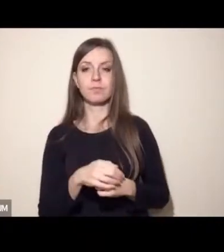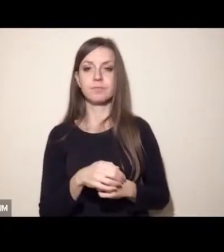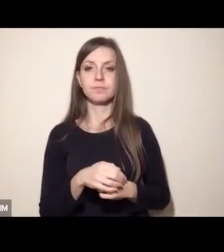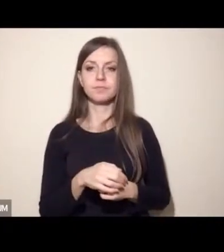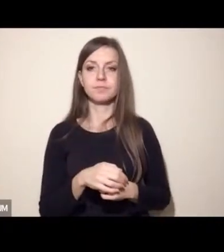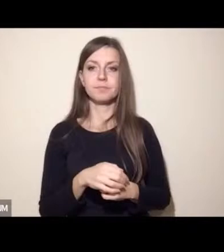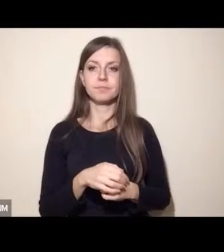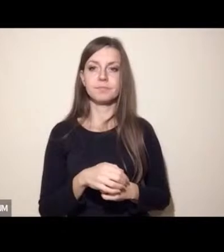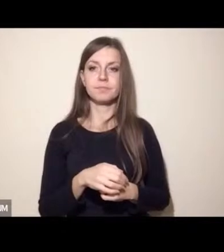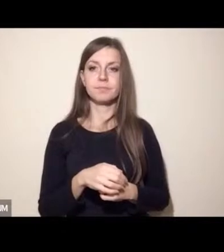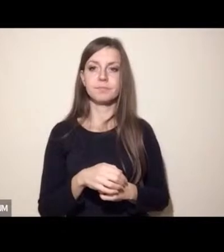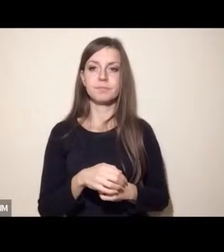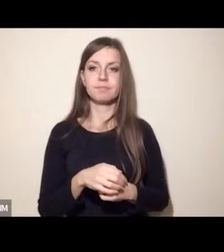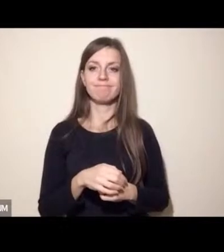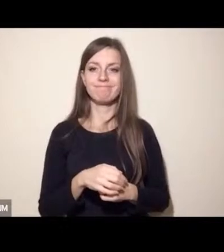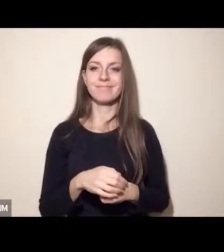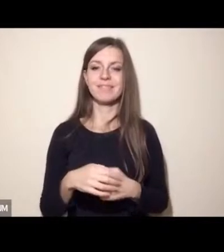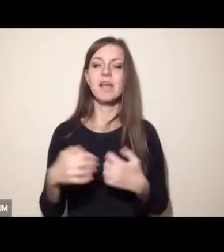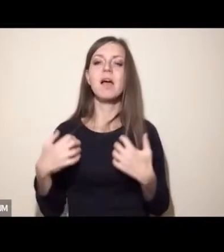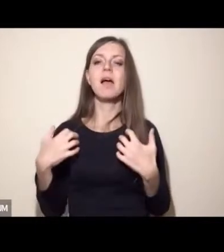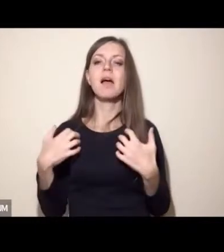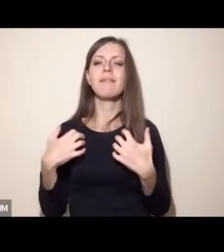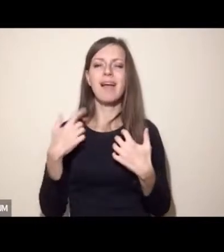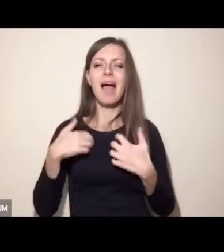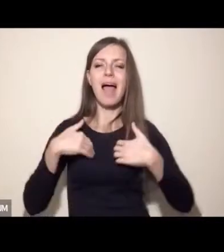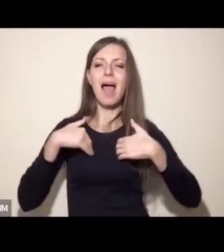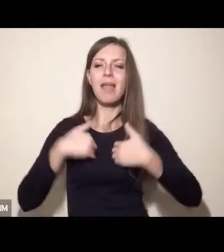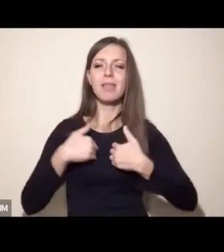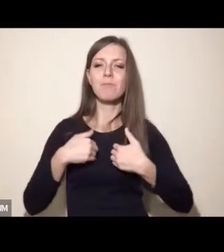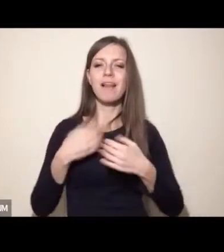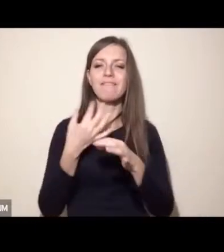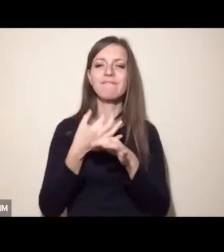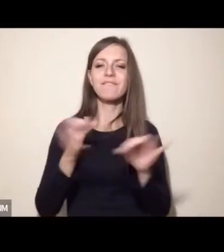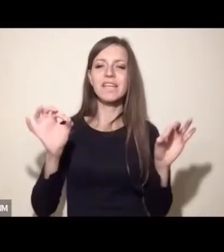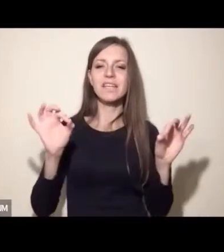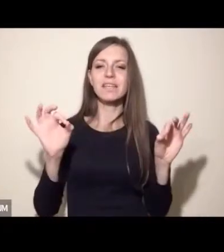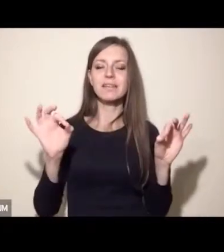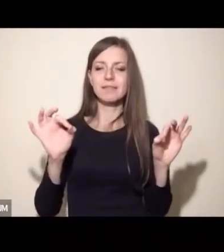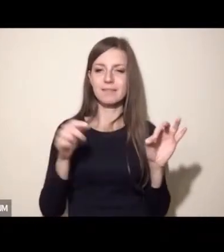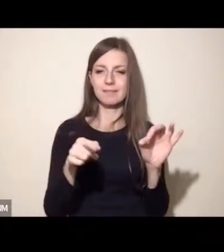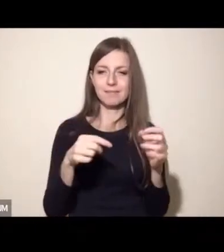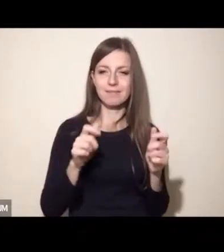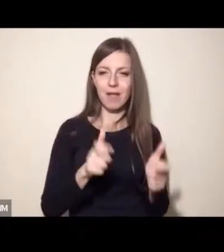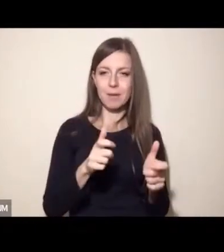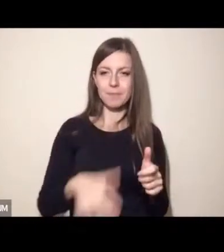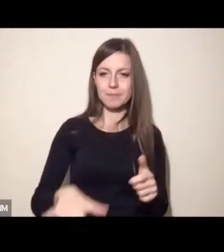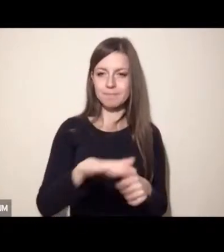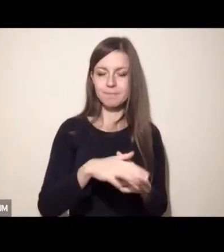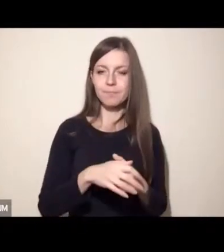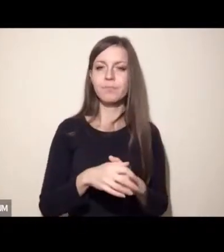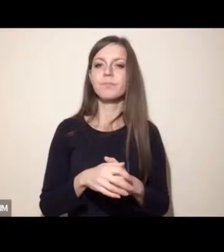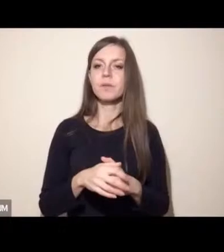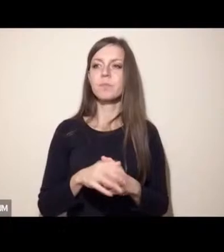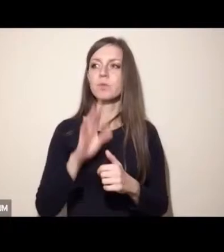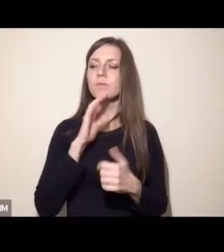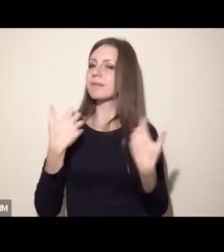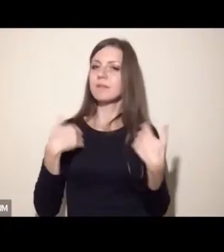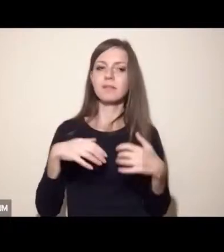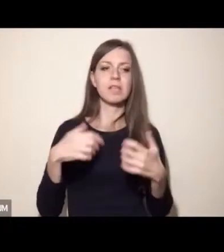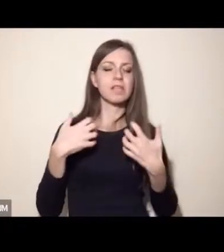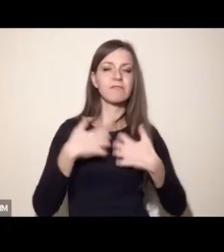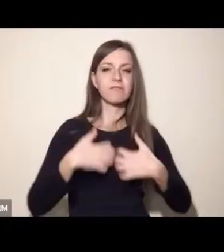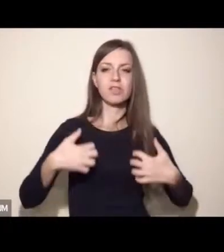ten animal free farming, który jest celem wyzwolenie zwierząt hodowlanych spod jarzma